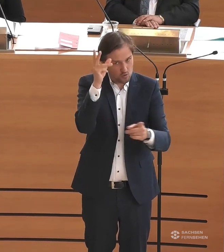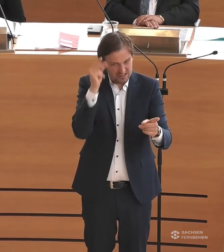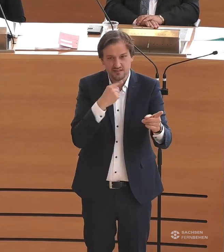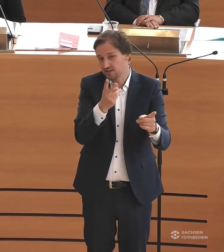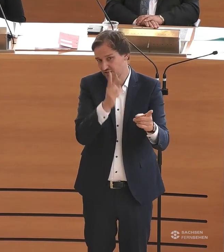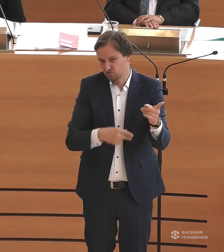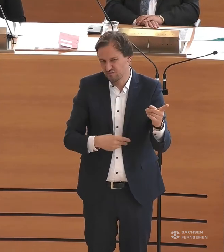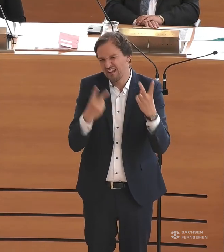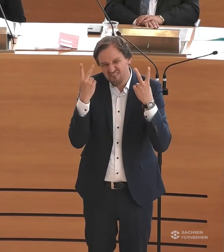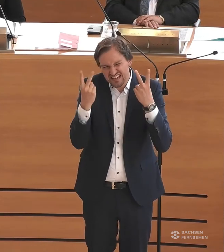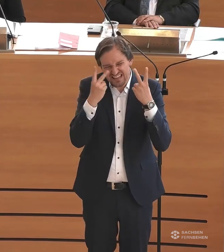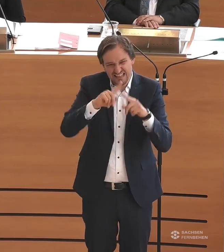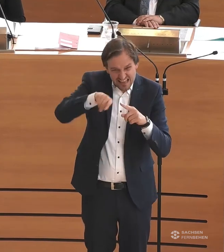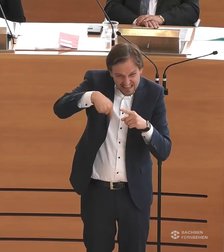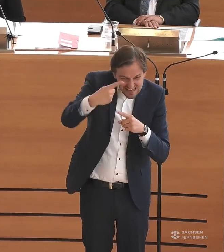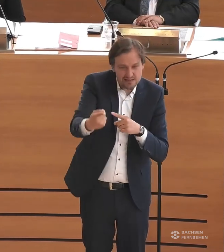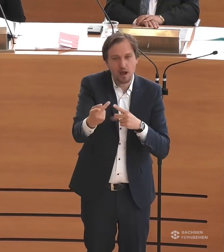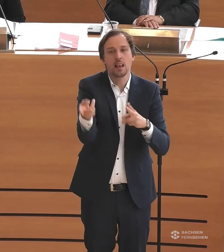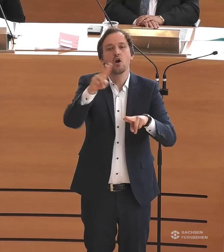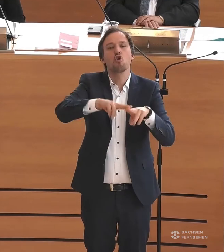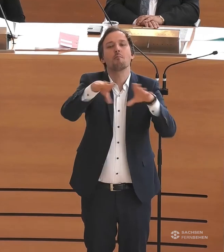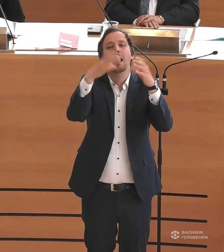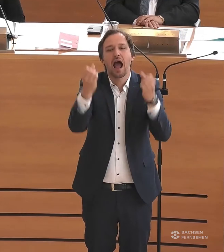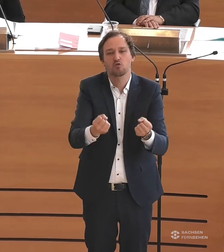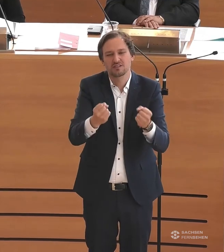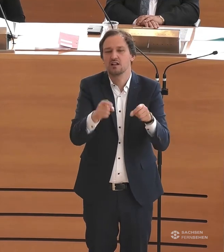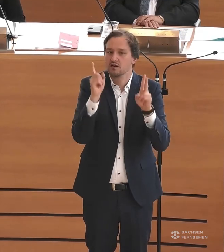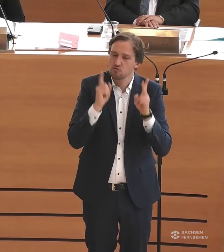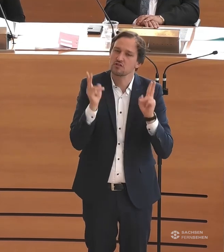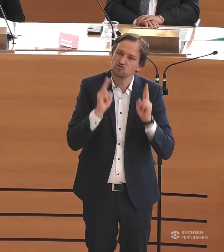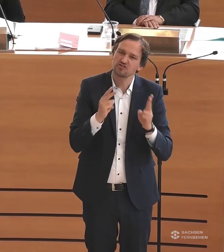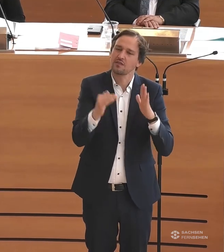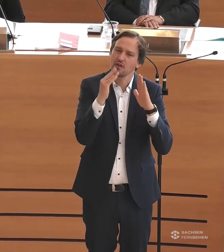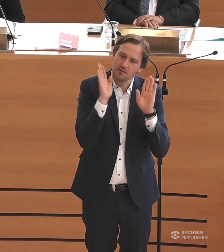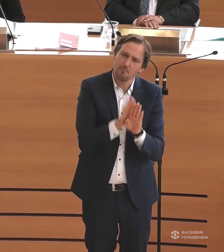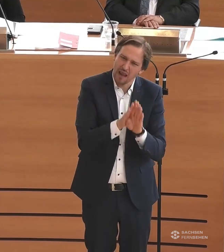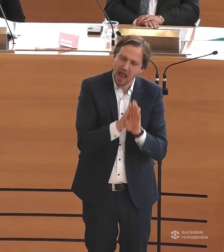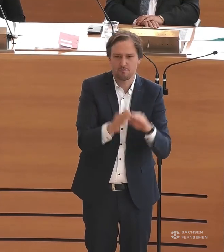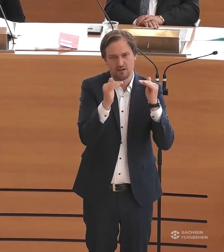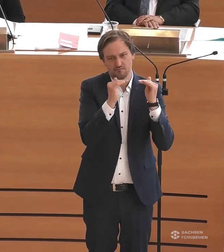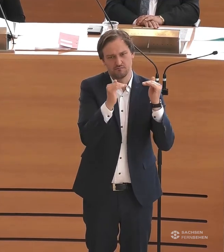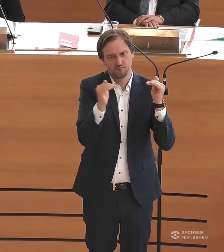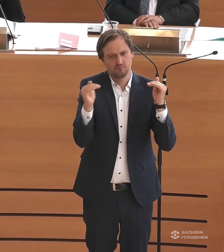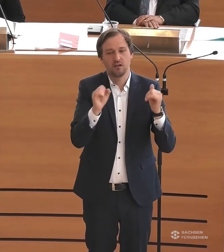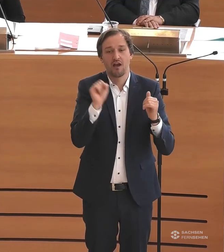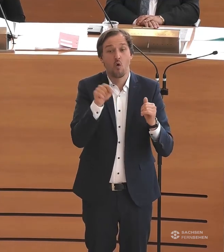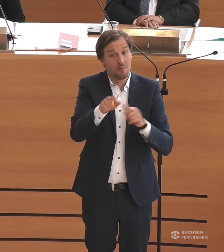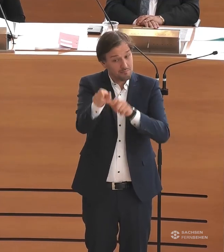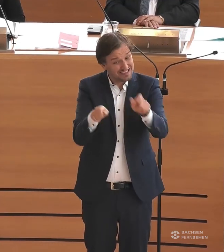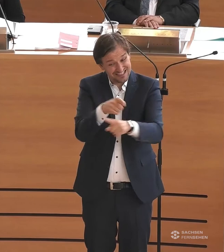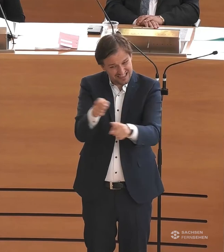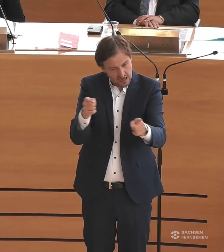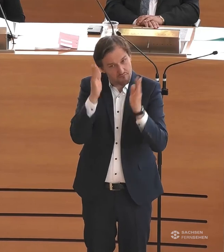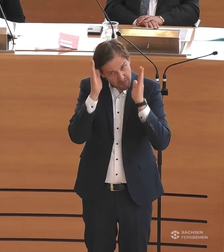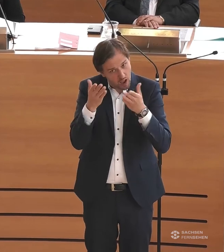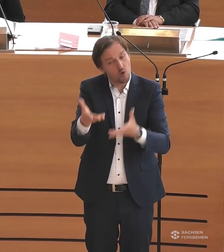natürlich wichtig, dass wir für den nächsten Doppelhaushalt mindestens den Standard halten. Weil wir haben auch Vertrauen, was diese Menschen uns